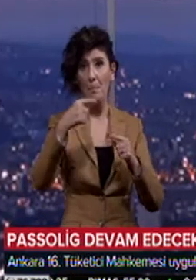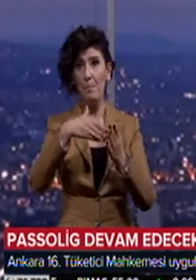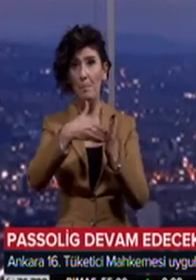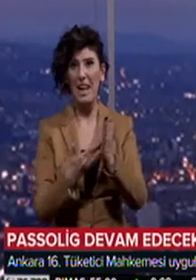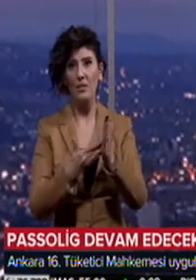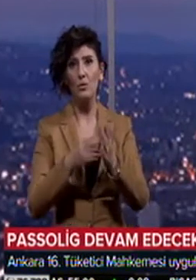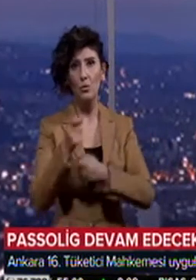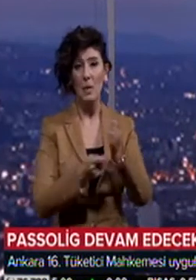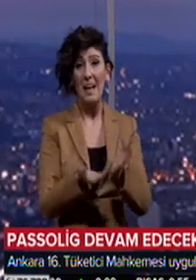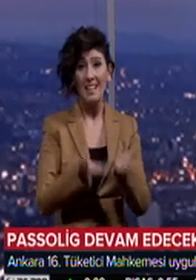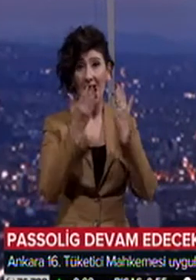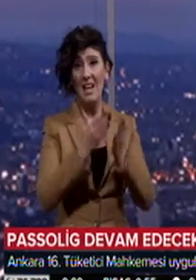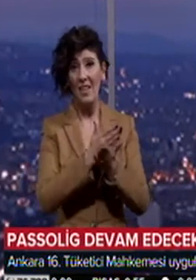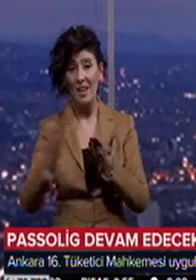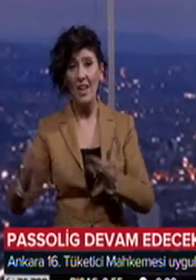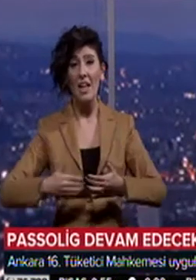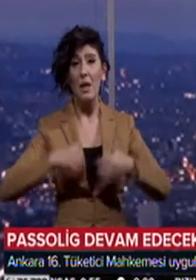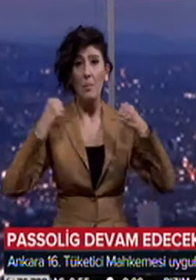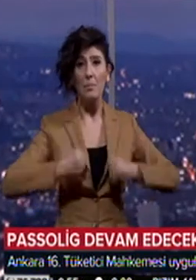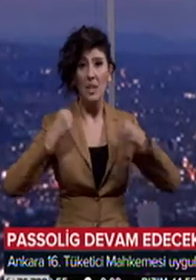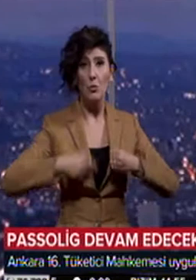kalkana kadar tribün boykotunun süreceğini söyledi.